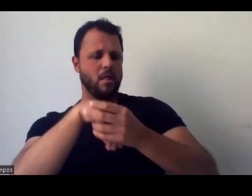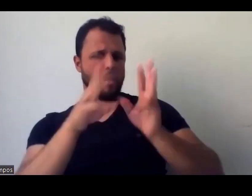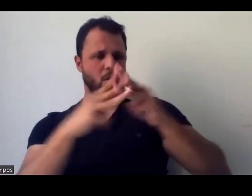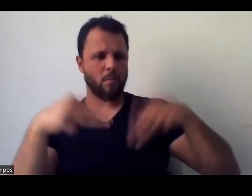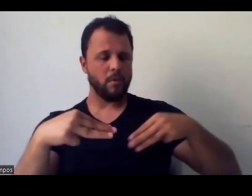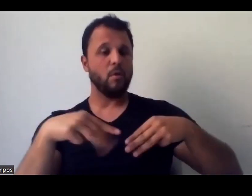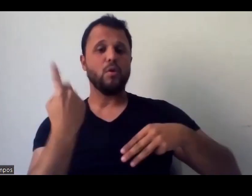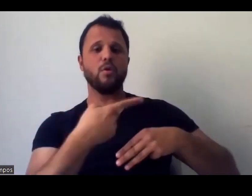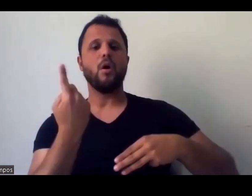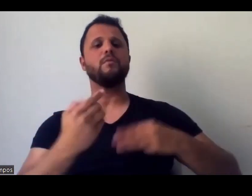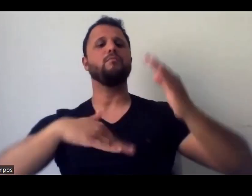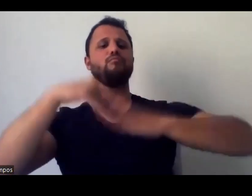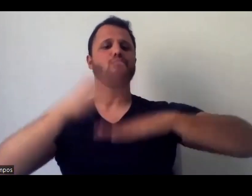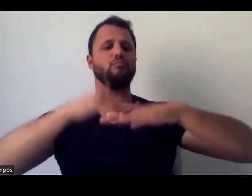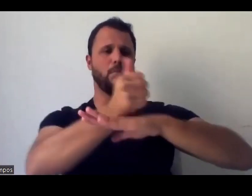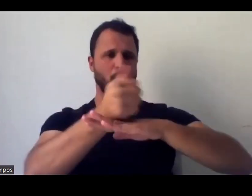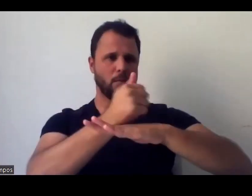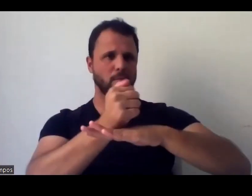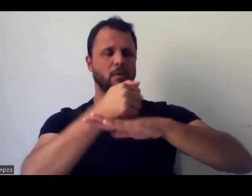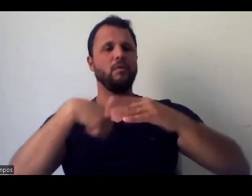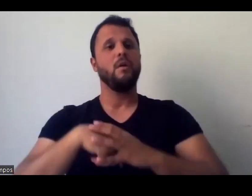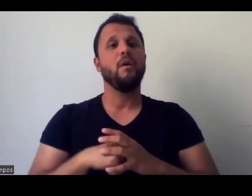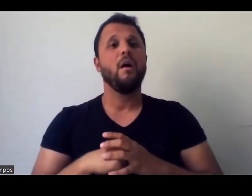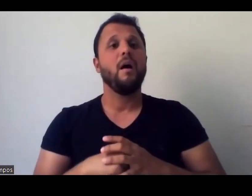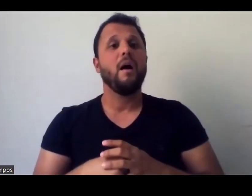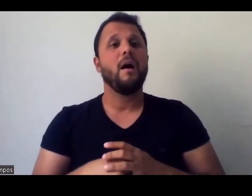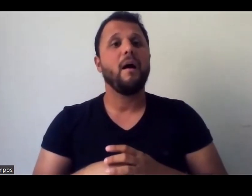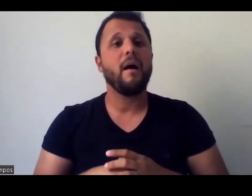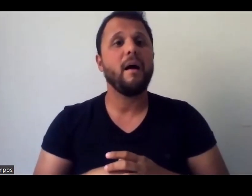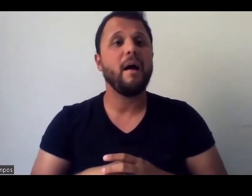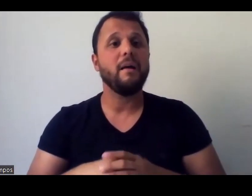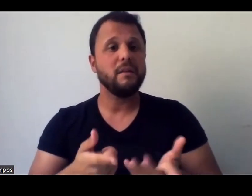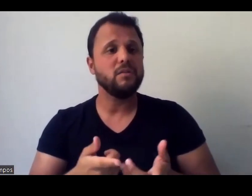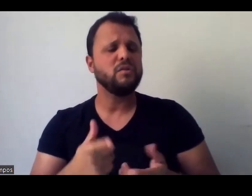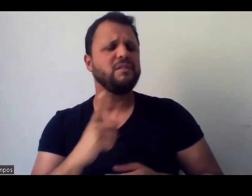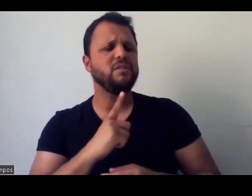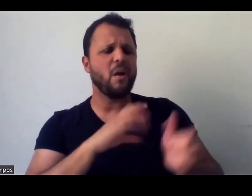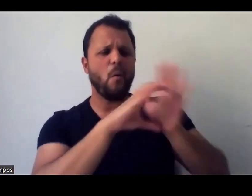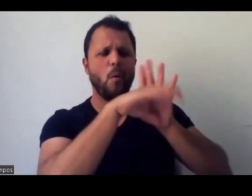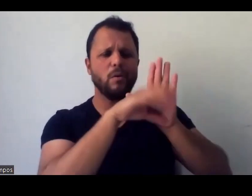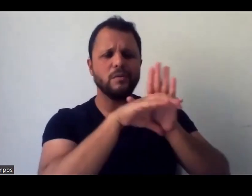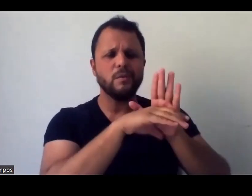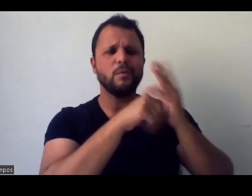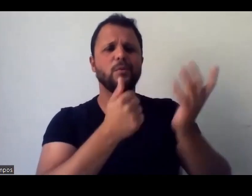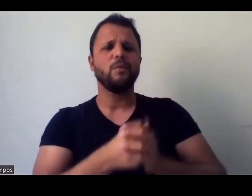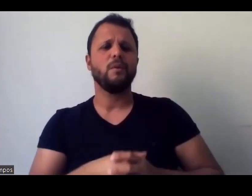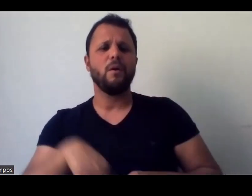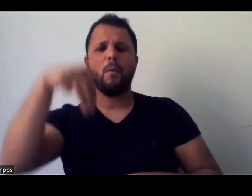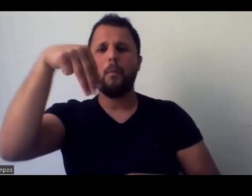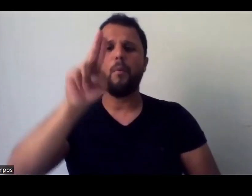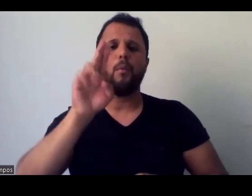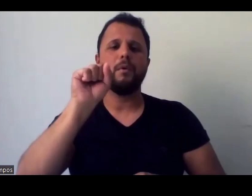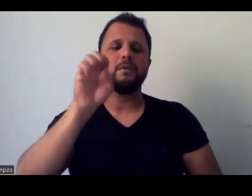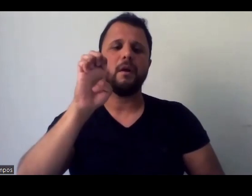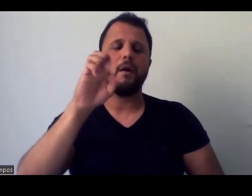profissionais, a Valdisa, ela desenvolveu um conceito que ela, né, disseminou bastante, que era assim, o museólogo ou o trabalhador de museu